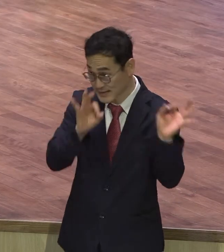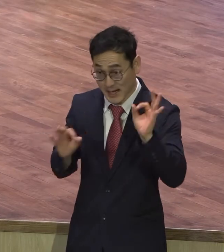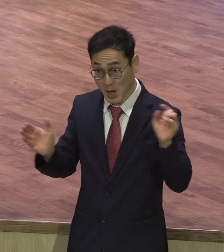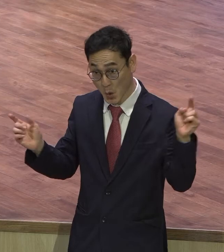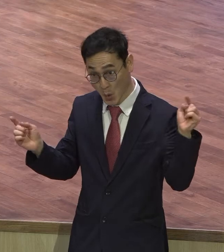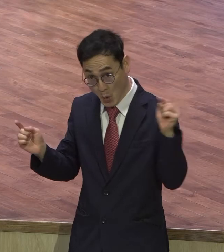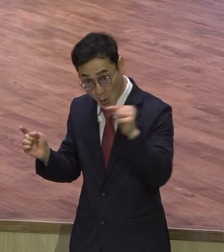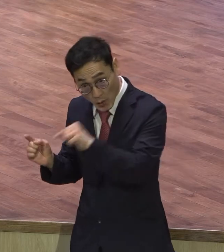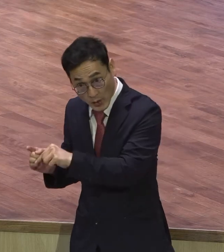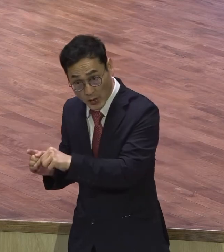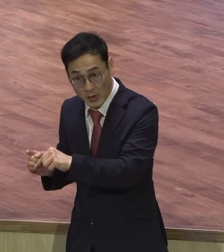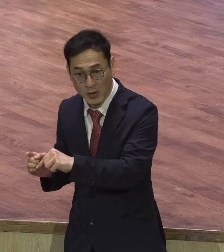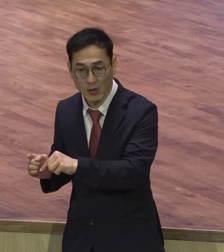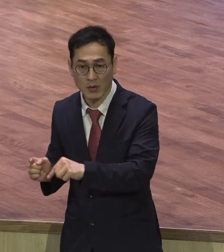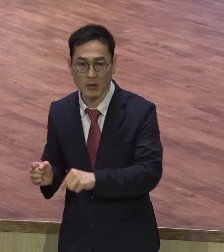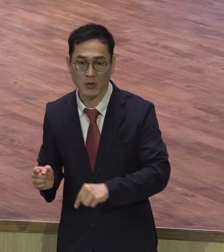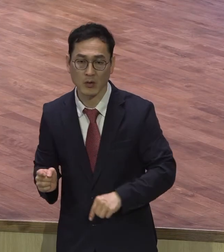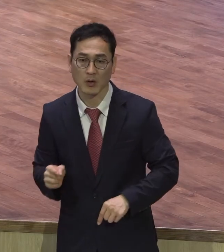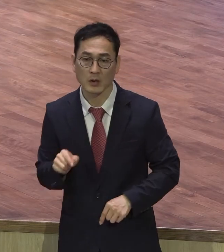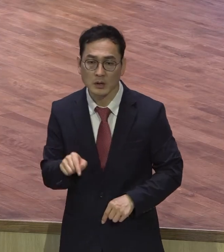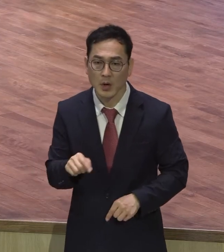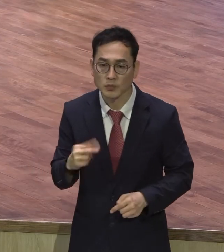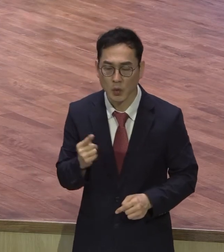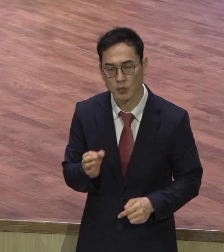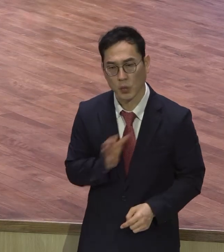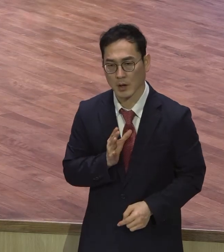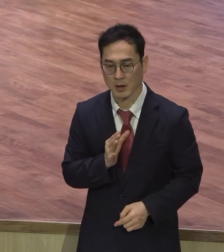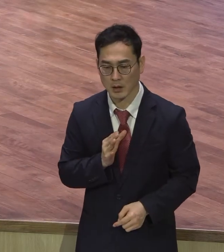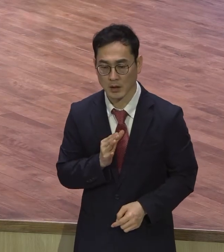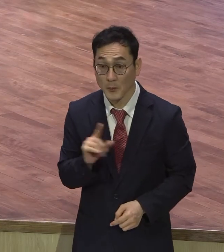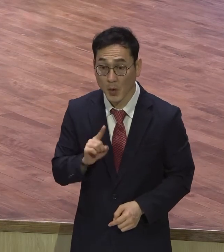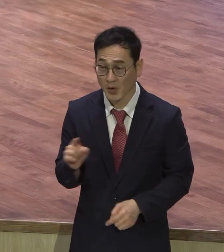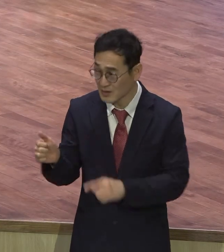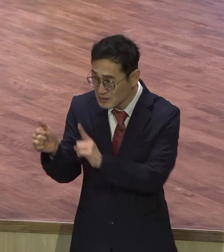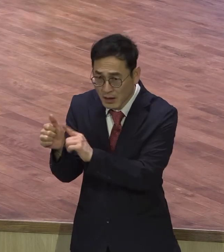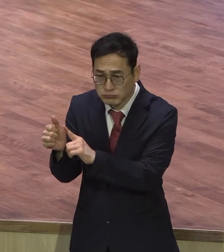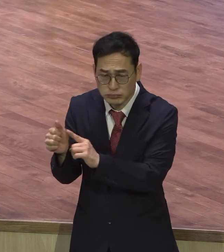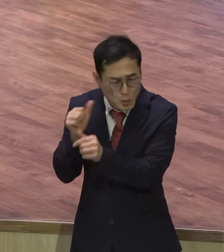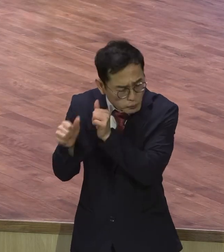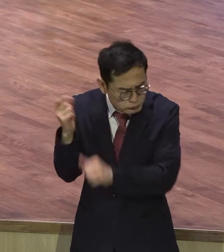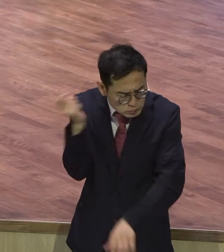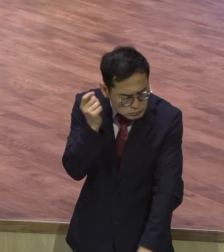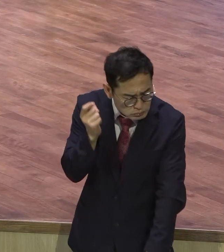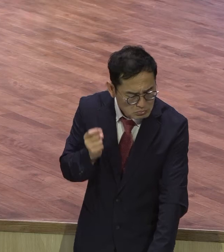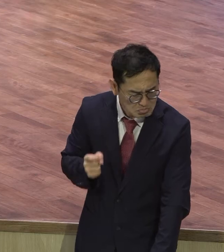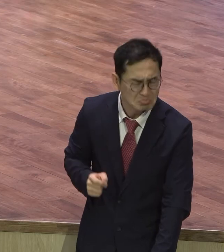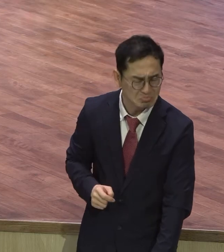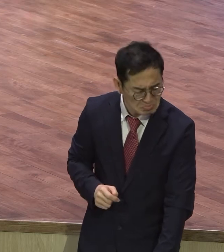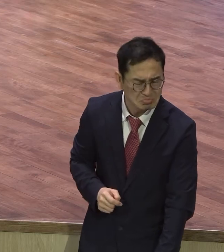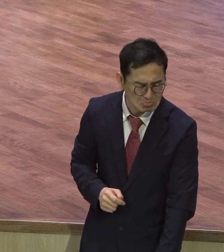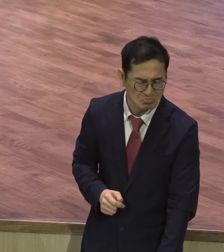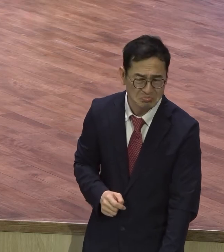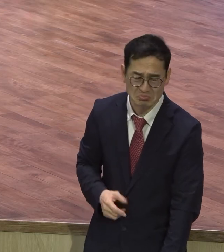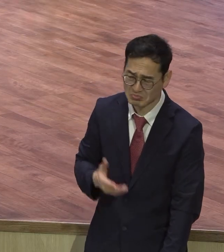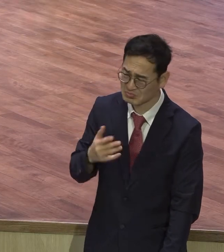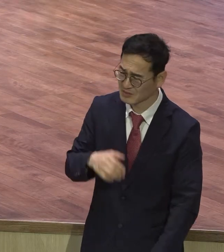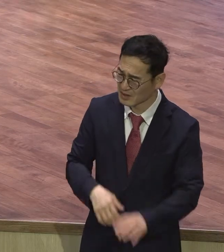파격적인 거예요. 무명의 예수를 찾아왔다. 엄청난 진짜 대단한 거예요.